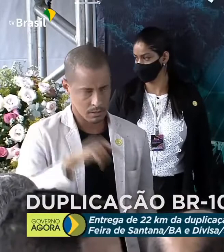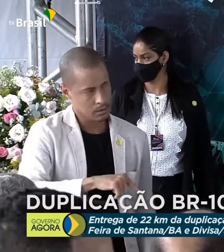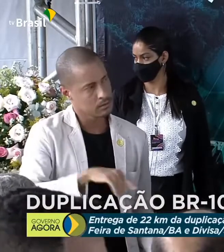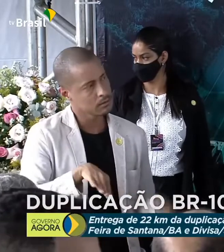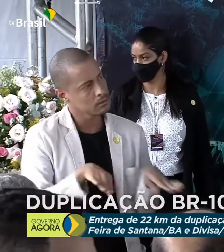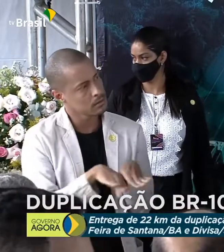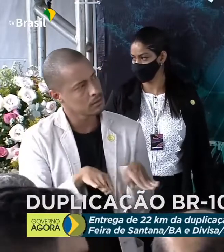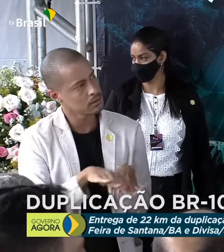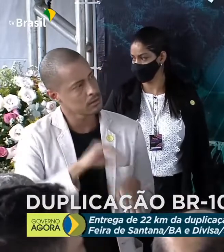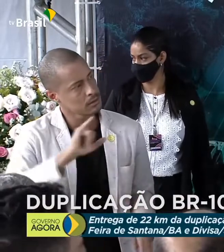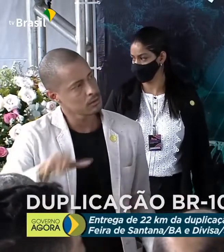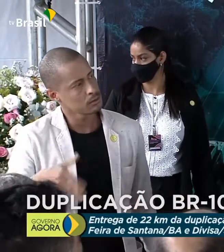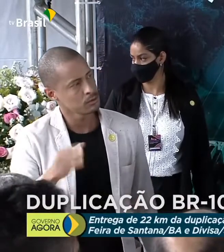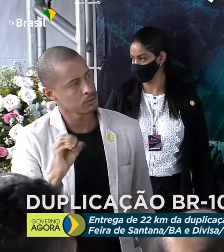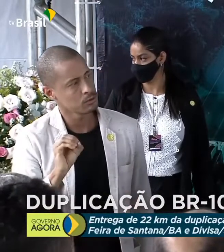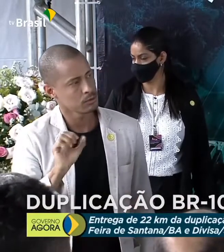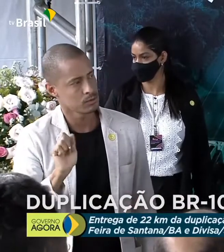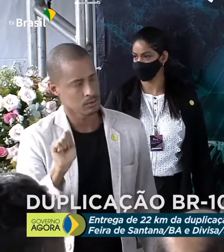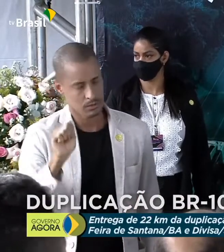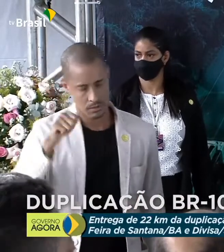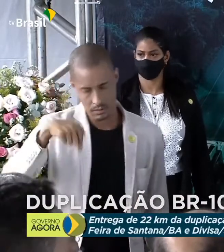Joaquim, de Entre Rios,